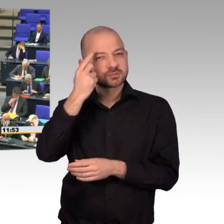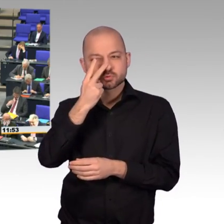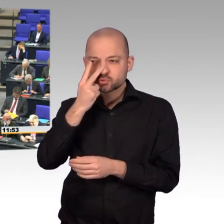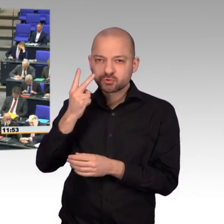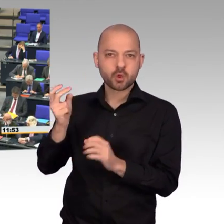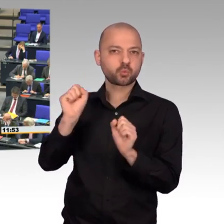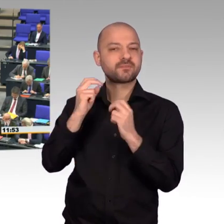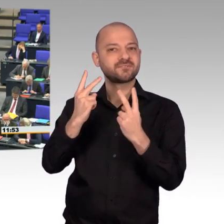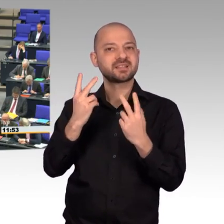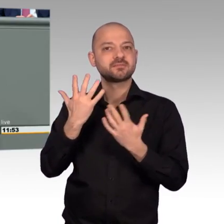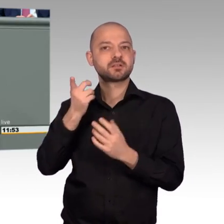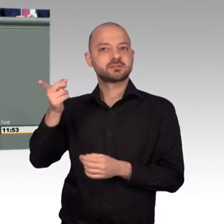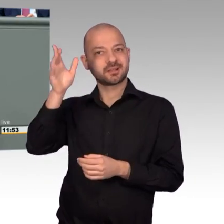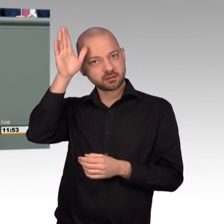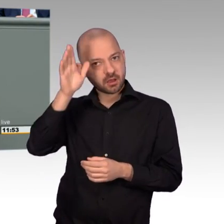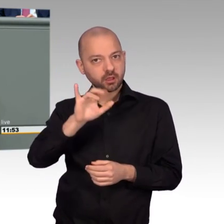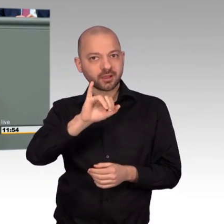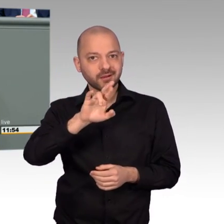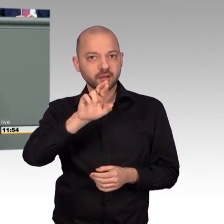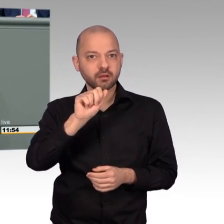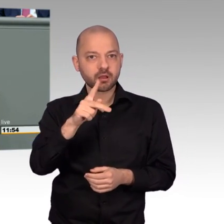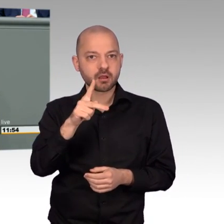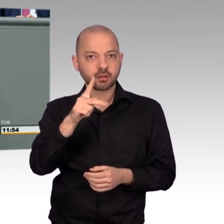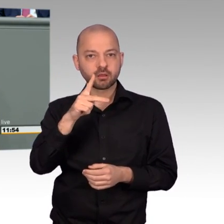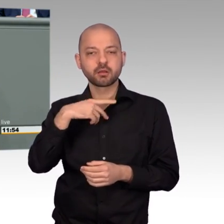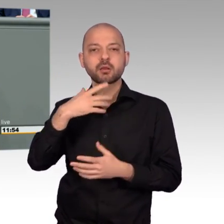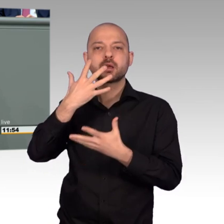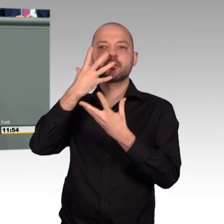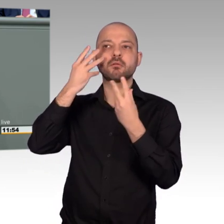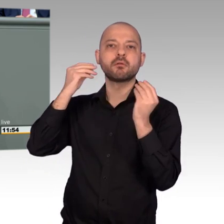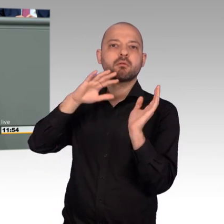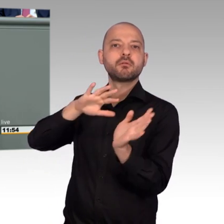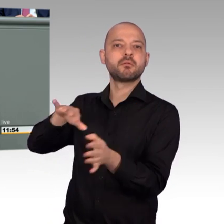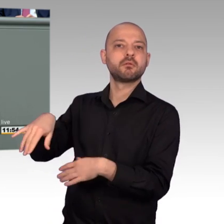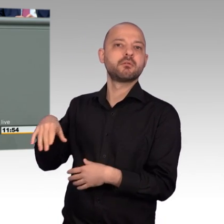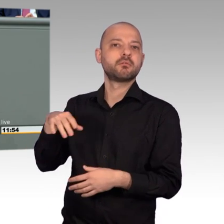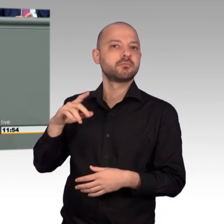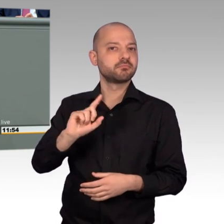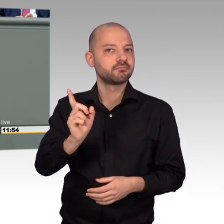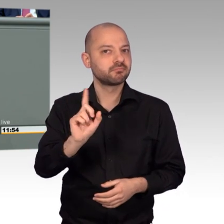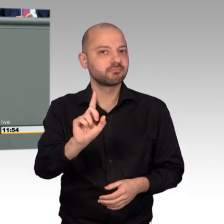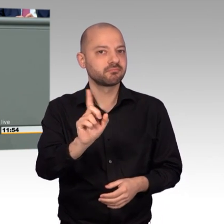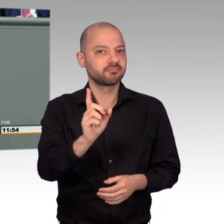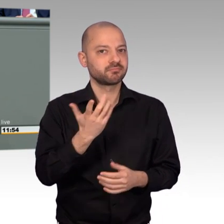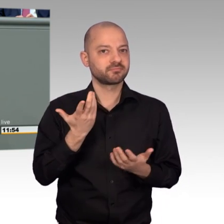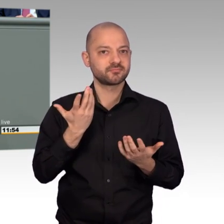Vor diesem Hintergrund macht es mich wirklich immer noch fassungslos, dass die reichen Länder dieser Welt es nicht schaffen, die Hilfe